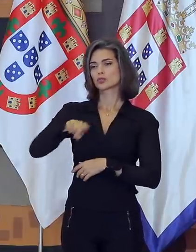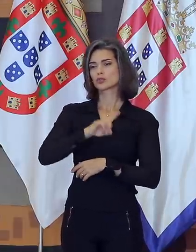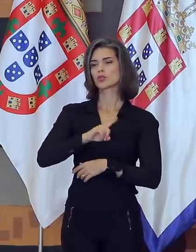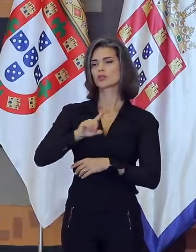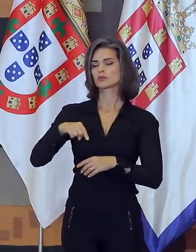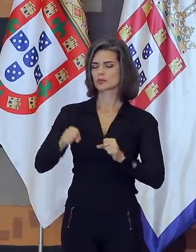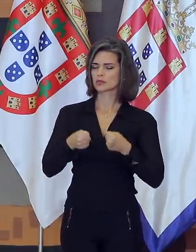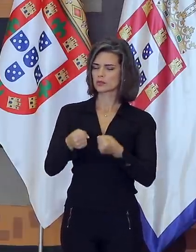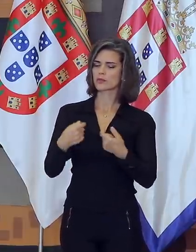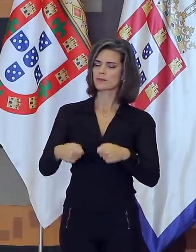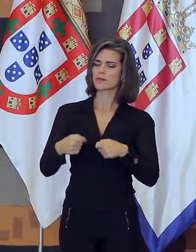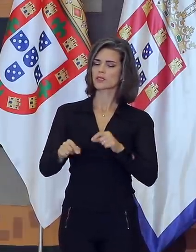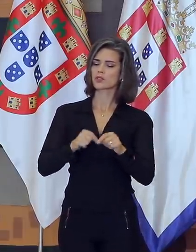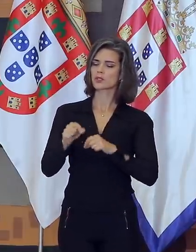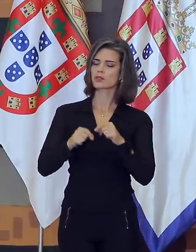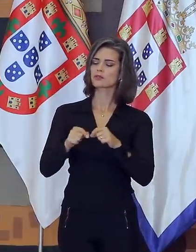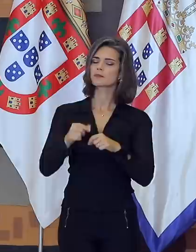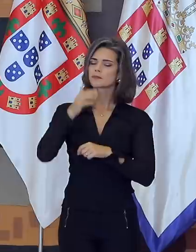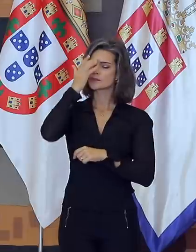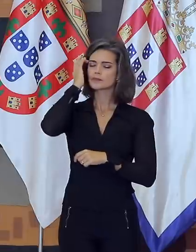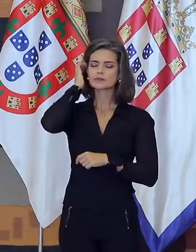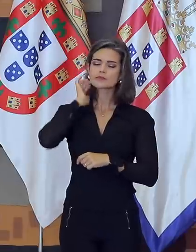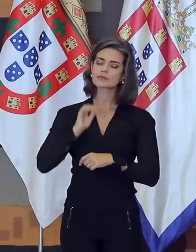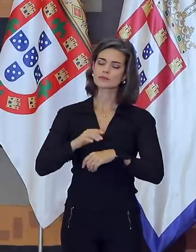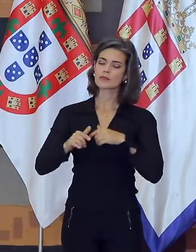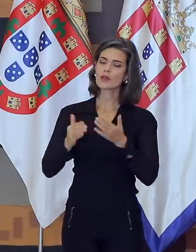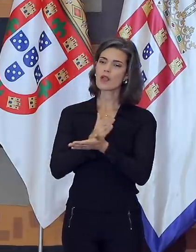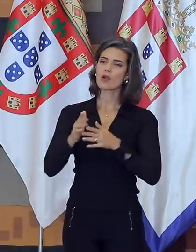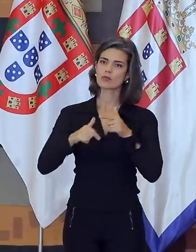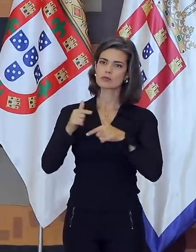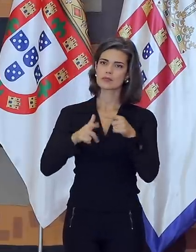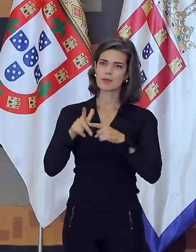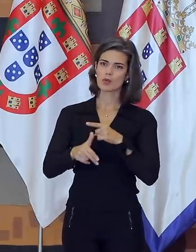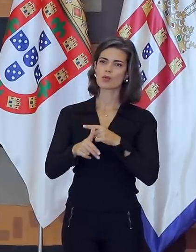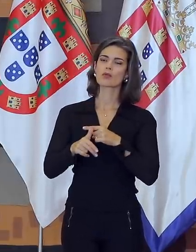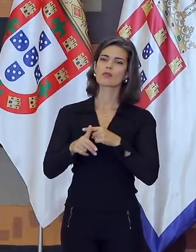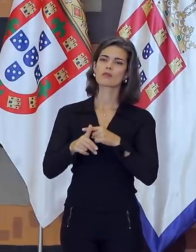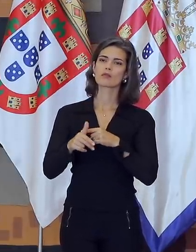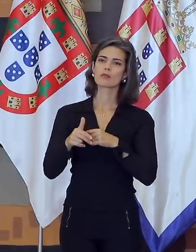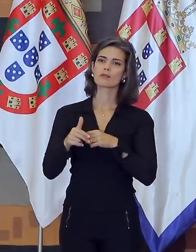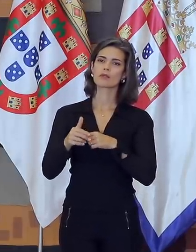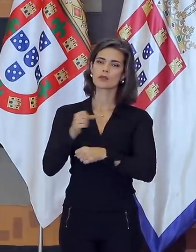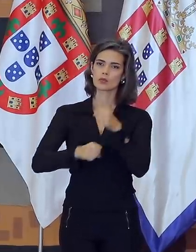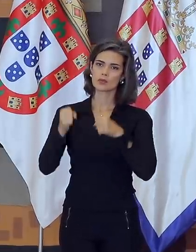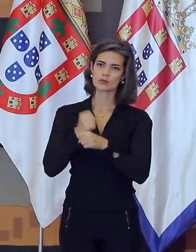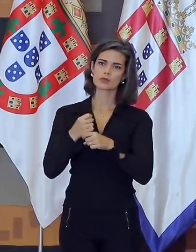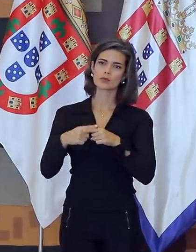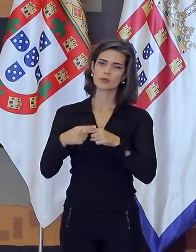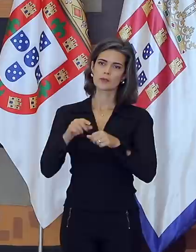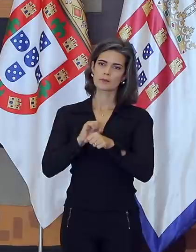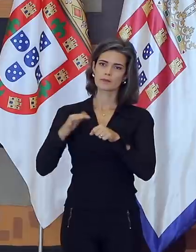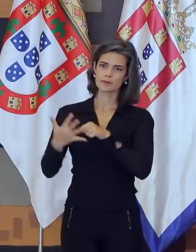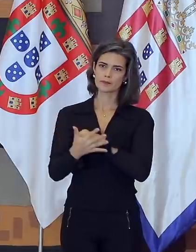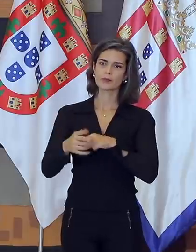diversos esforços, a retomada das vindas periódicas interrompidas desde o início da pandemia no ano passado, e gestões em nível legislativo e